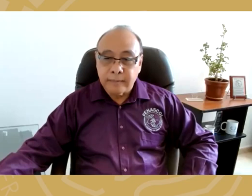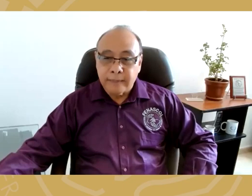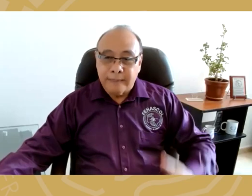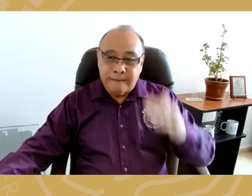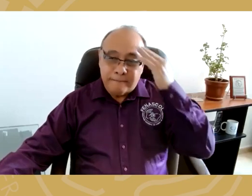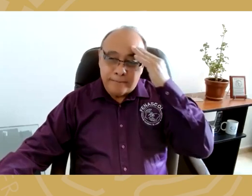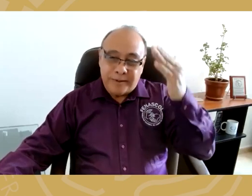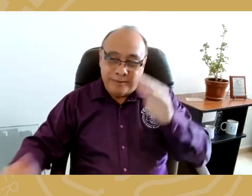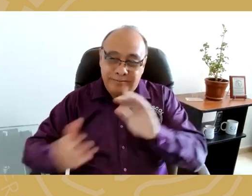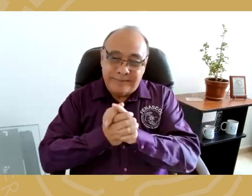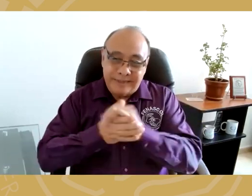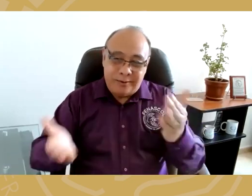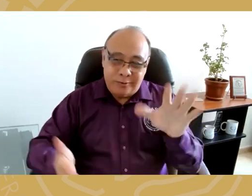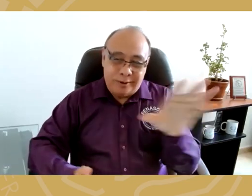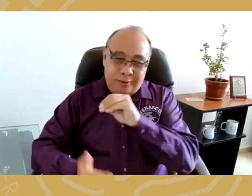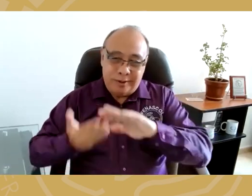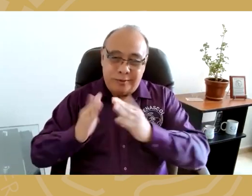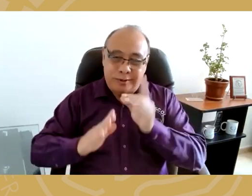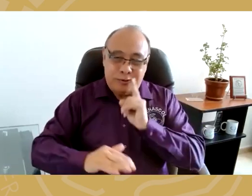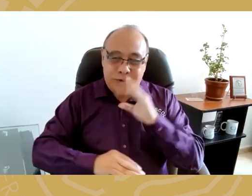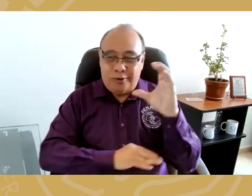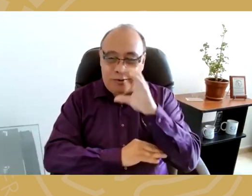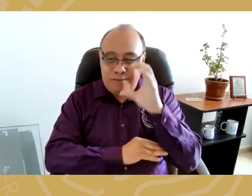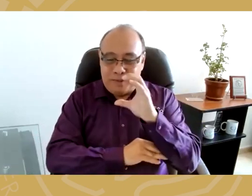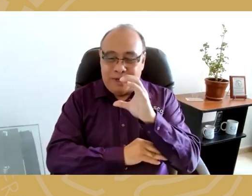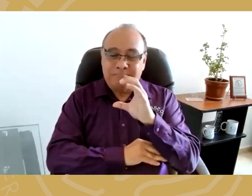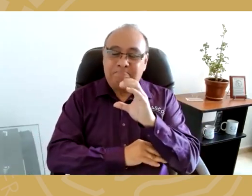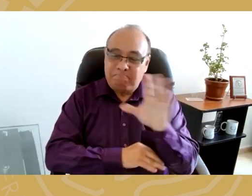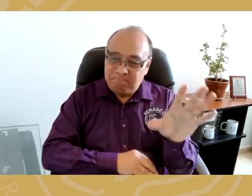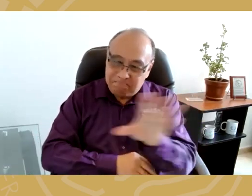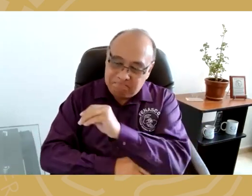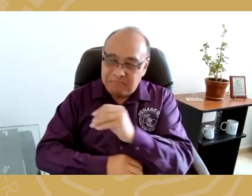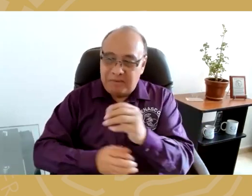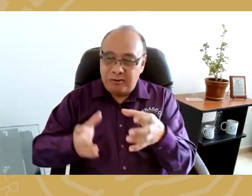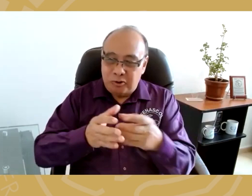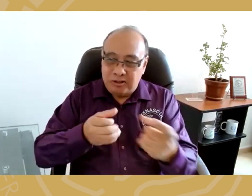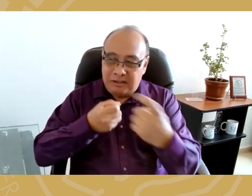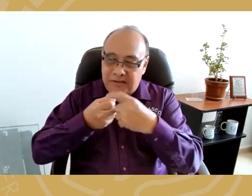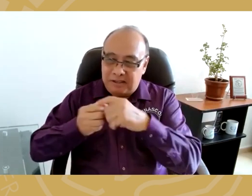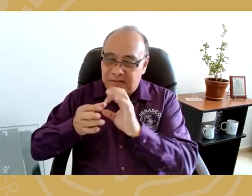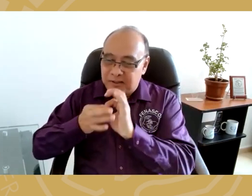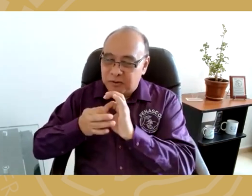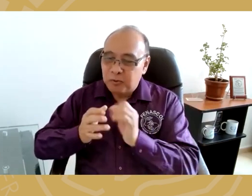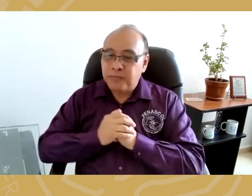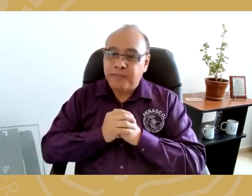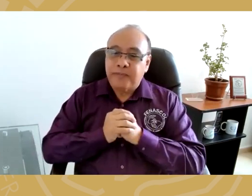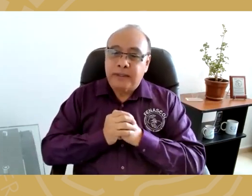Hola, un cordial saludo para toda la comunidad sorda de Colombia y a todas las asociaciones afiliadas a